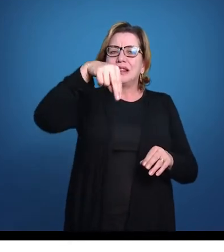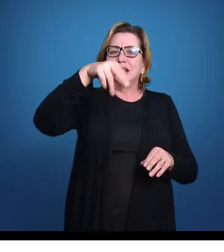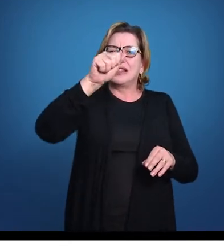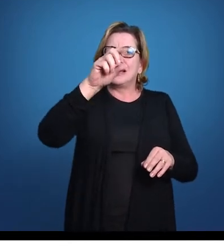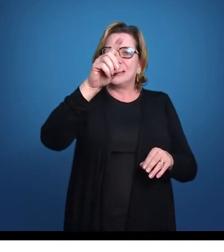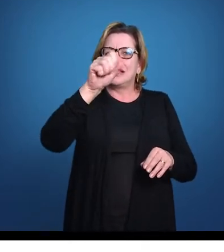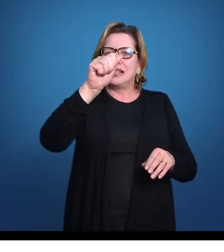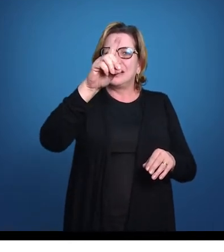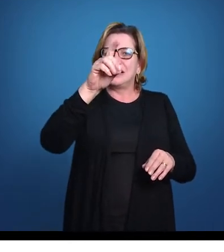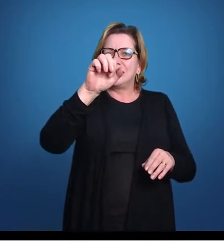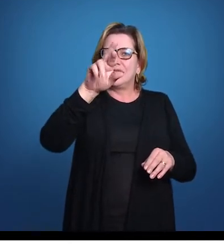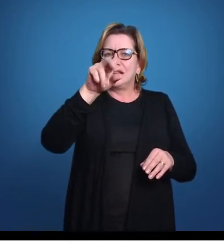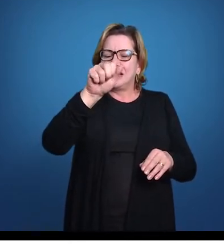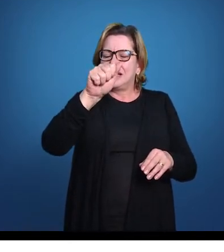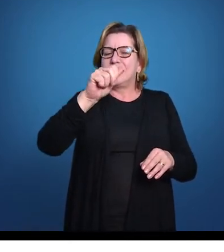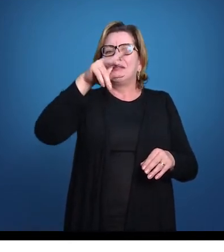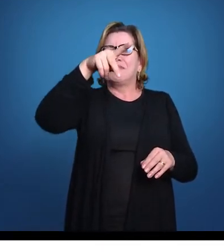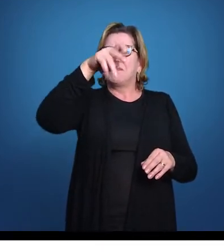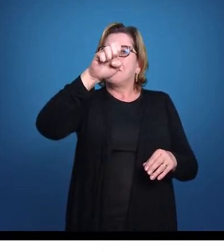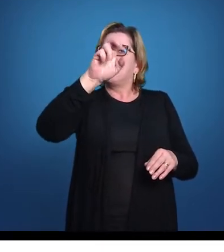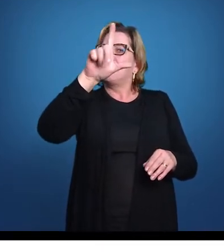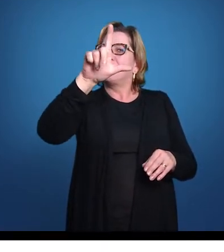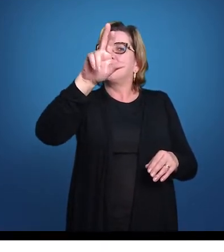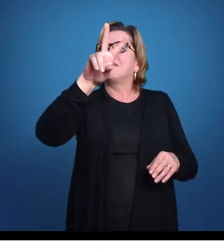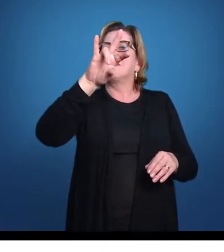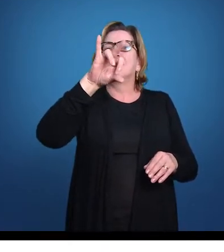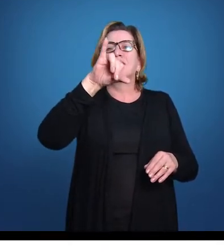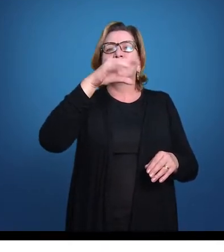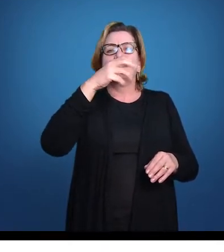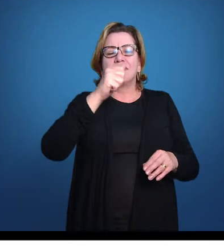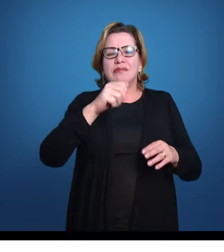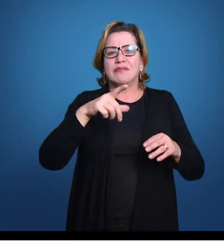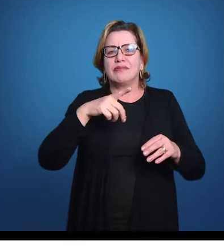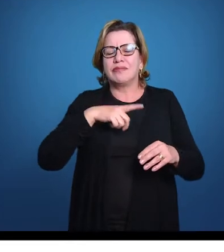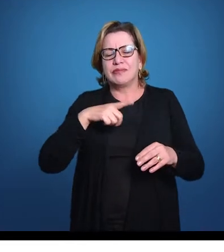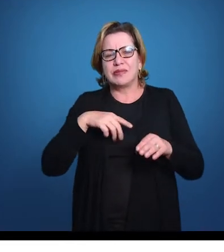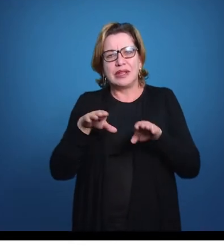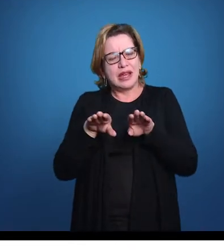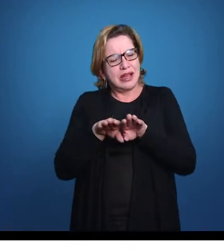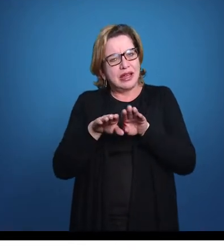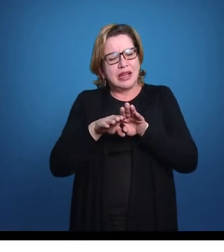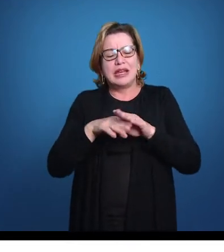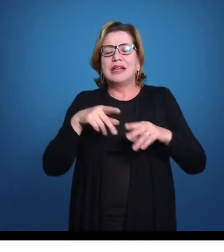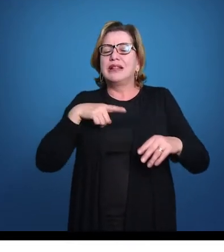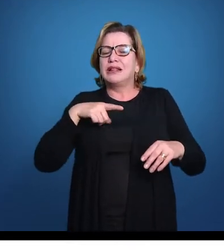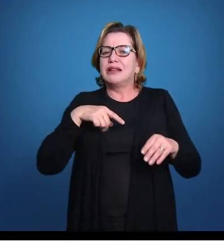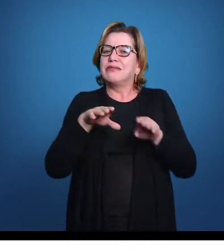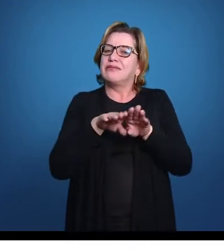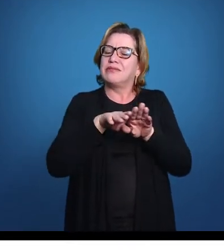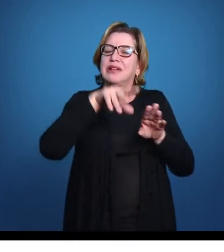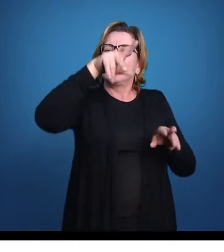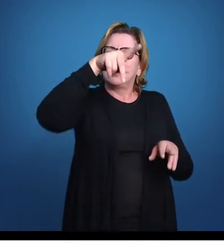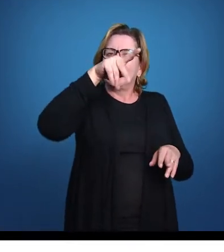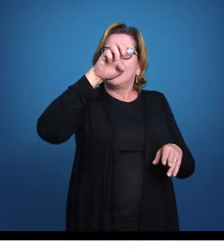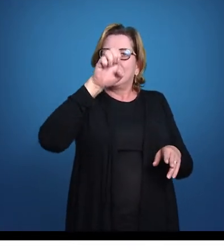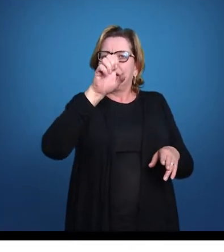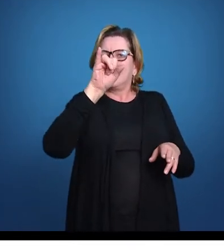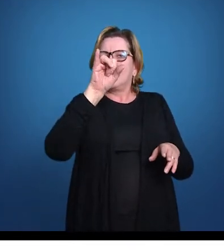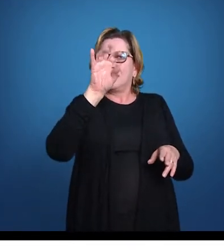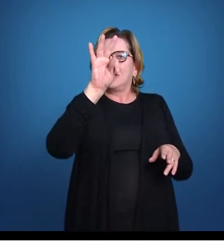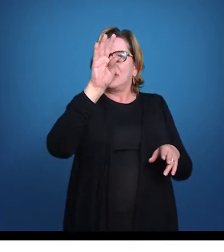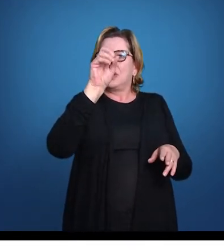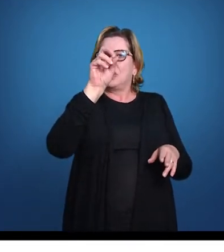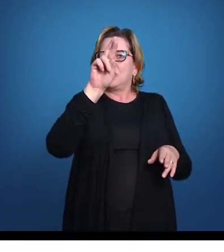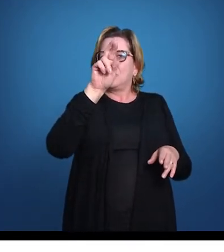pélvica, né? Eu botei só uma aqui, mas tem uma outra do outro lado e nadadeira peitoral. A grande novidade evolutiva aqui dos